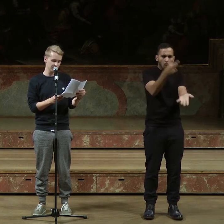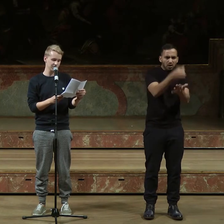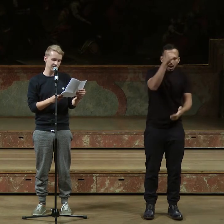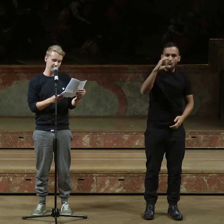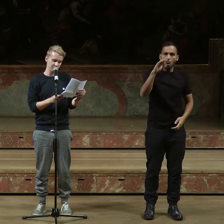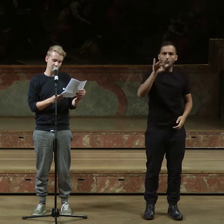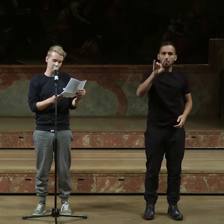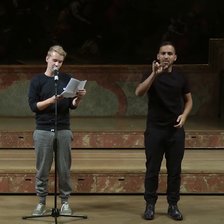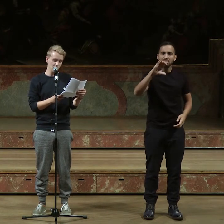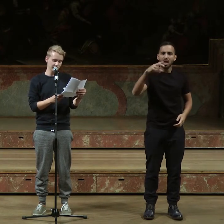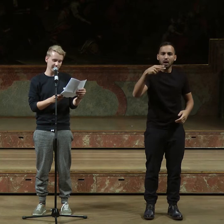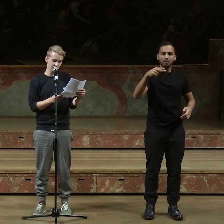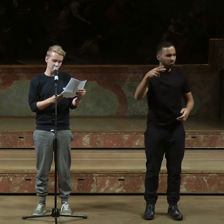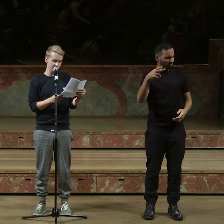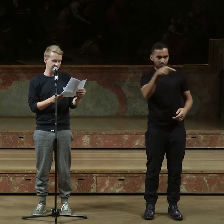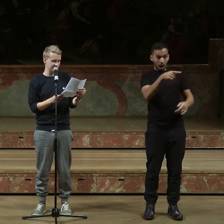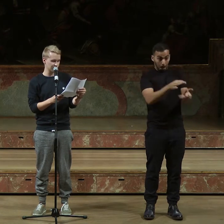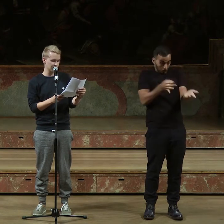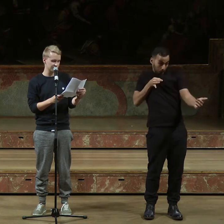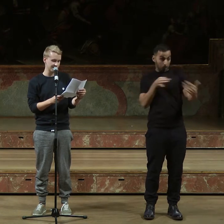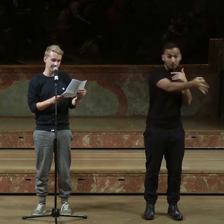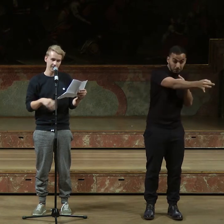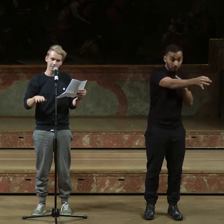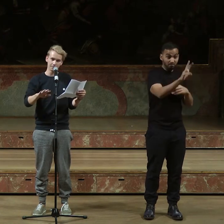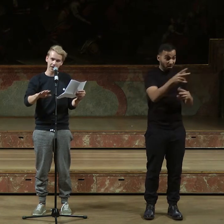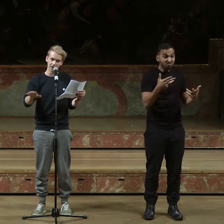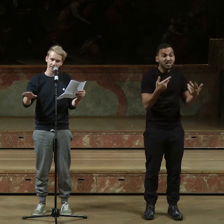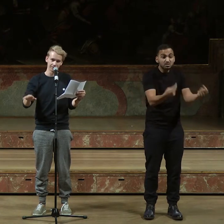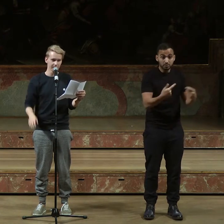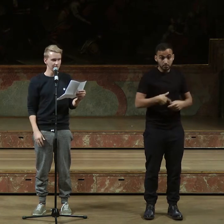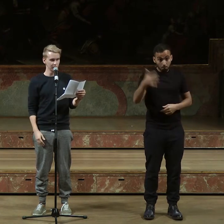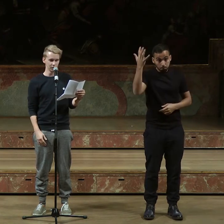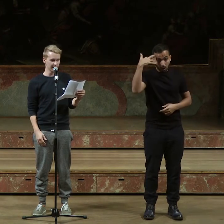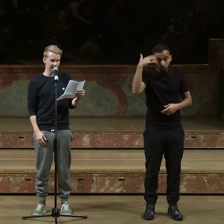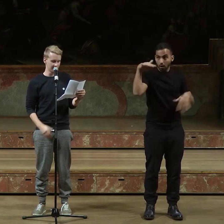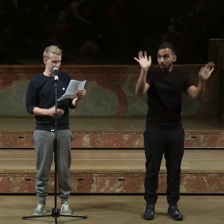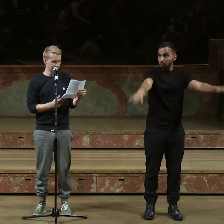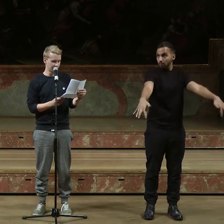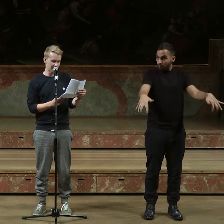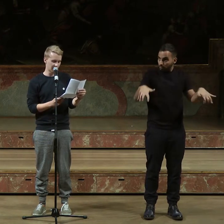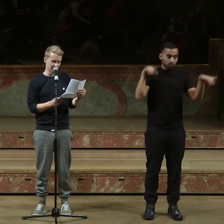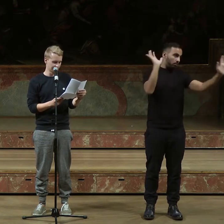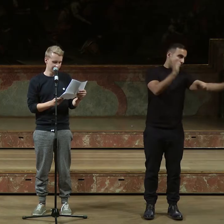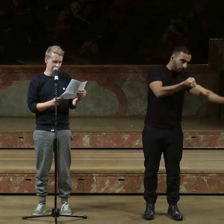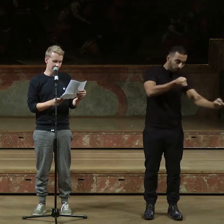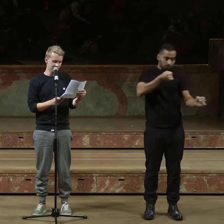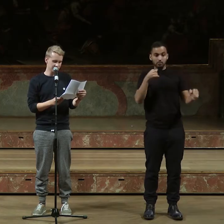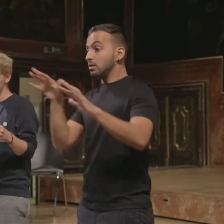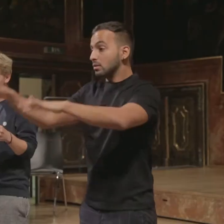Fuße des Zirbitzkogels und genau so muss man es sich auch vorstellen. Bauern. Überall Bauern. Menschen, die